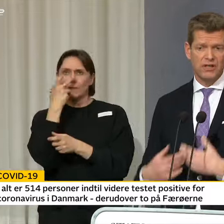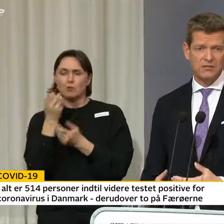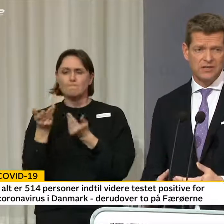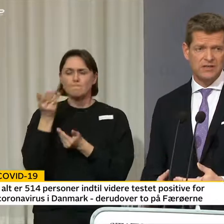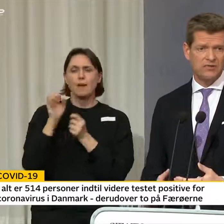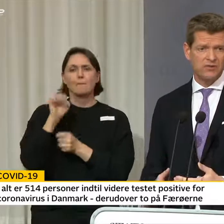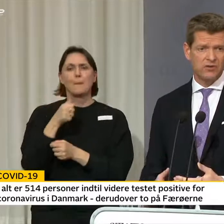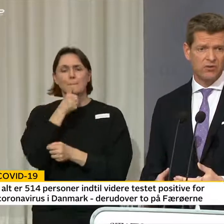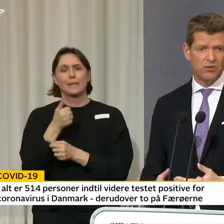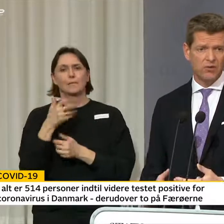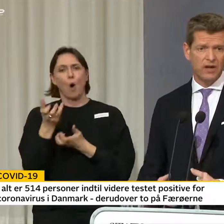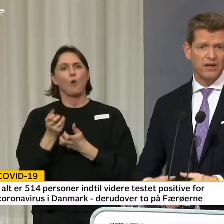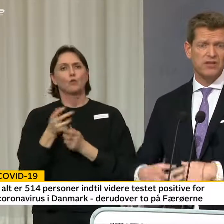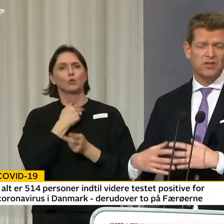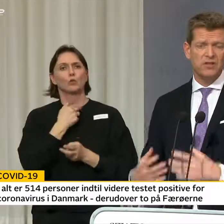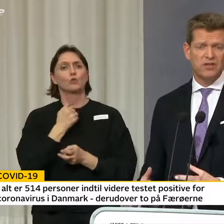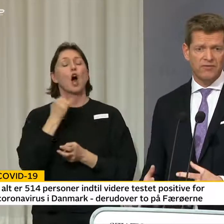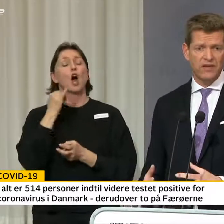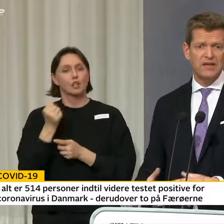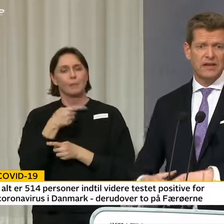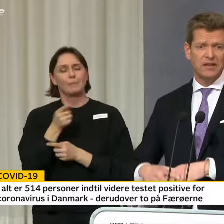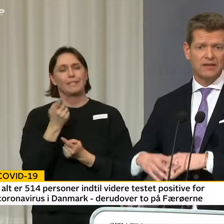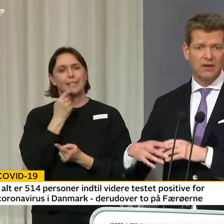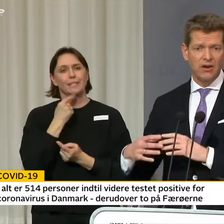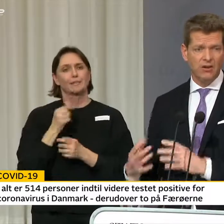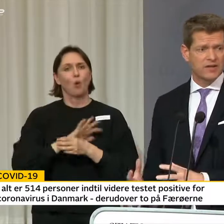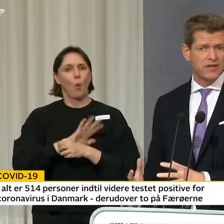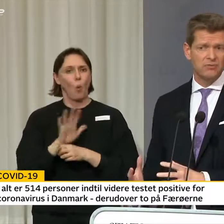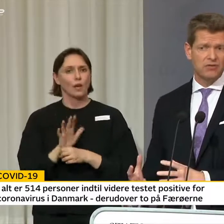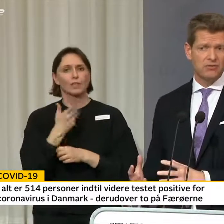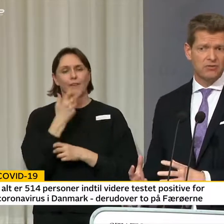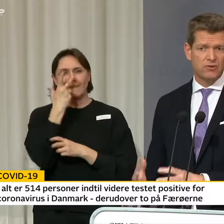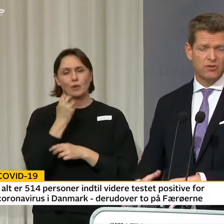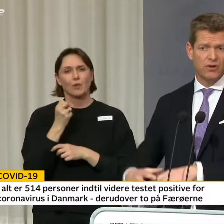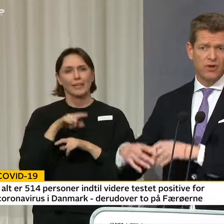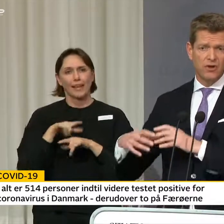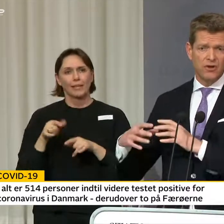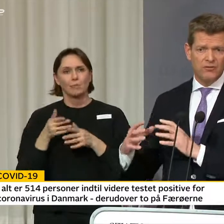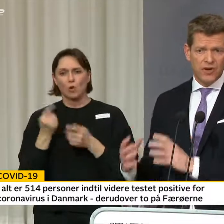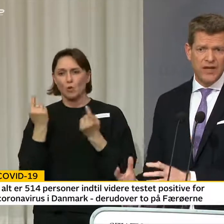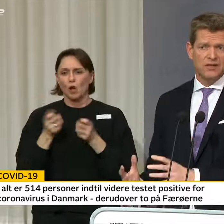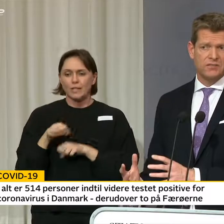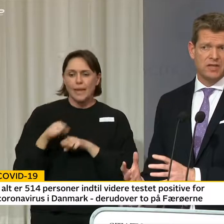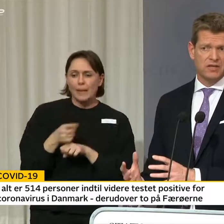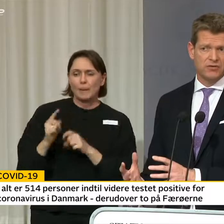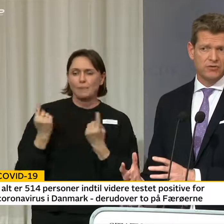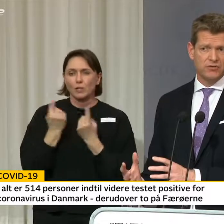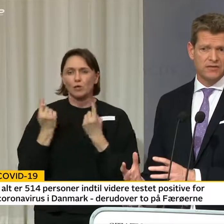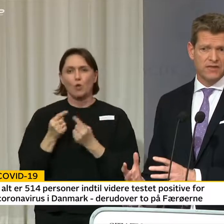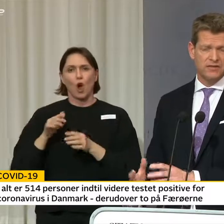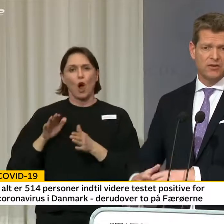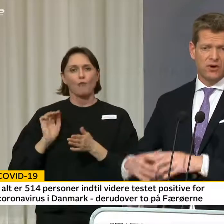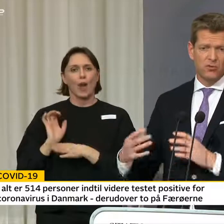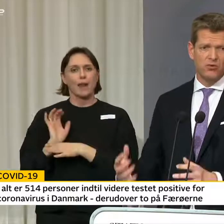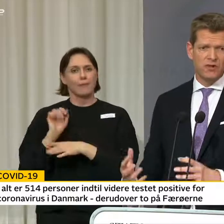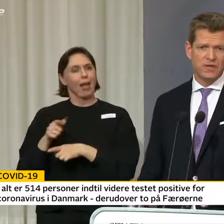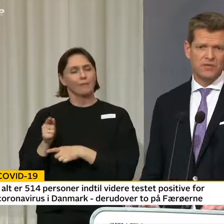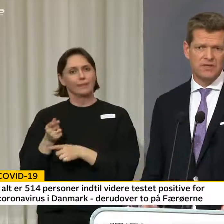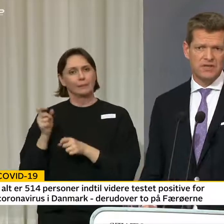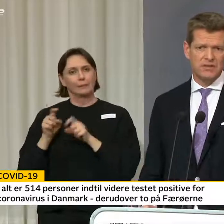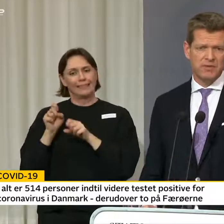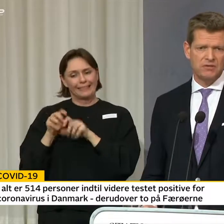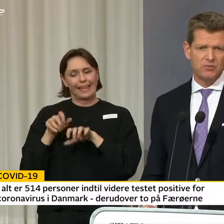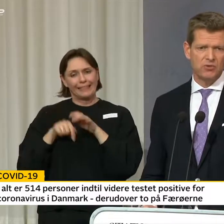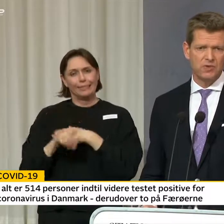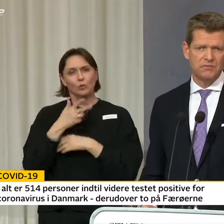Og dem tester vi for corona, sådan at vi kan finde de rigtige, håndtere dem i isolation, forhindre smitte i sygehusvæsenet og bruge vores